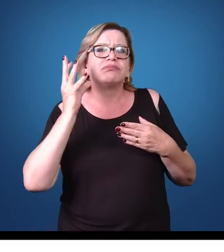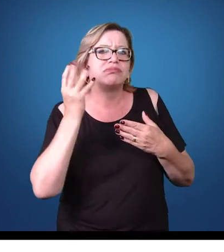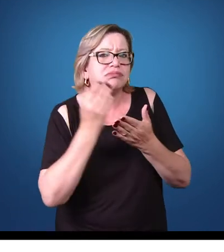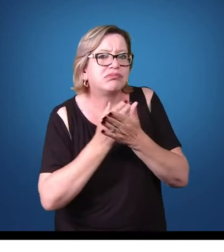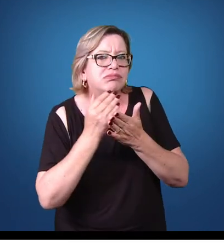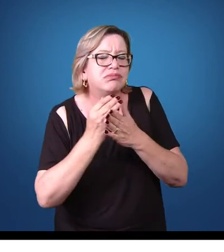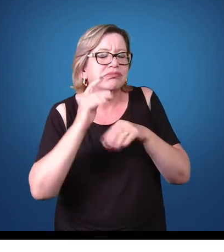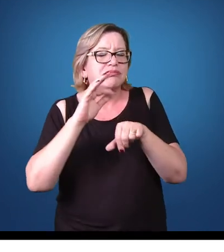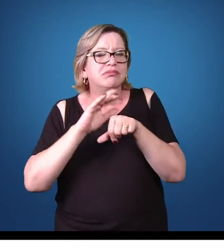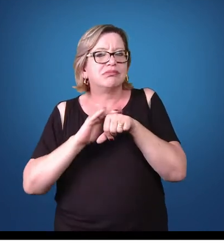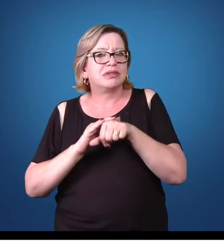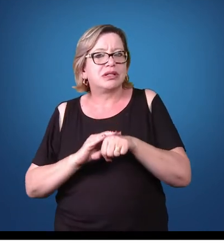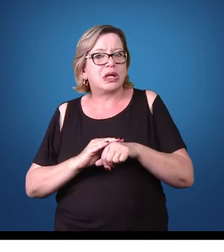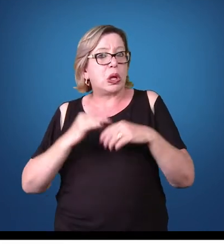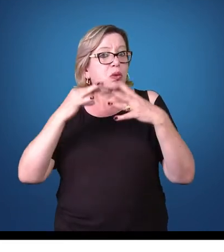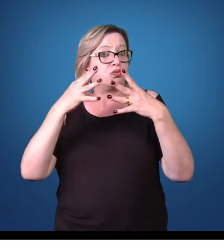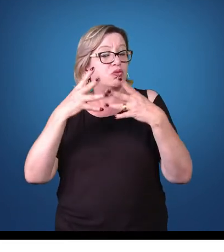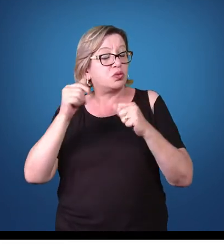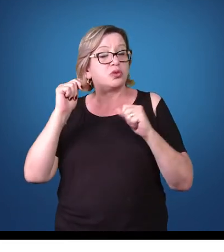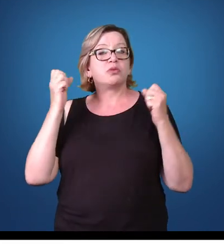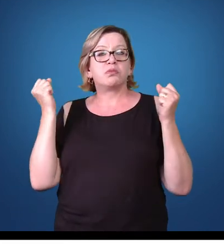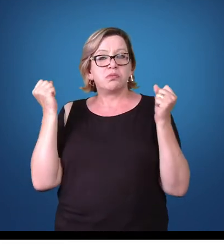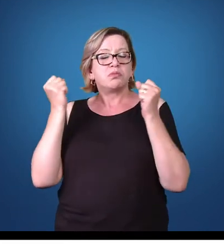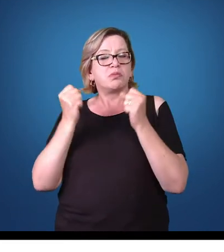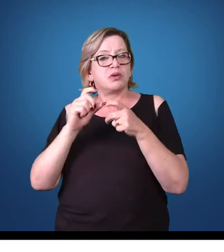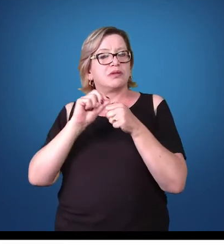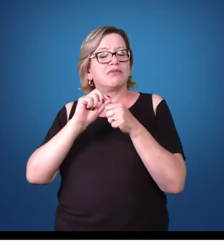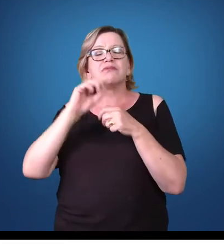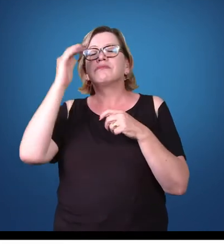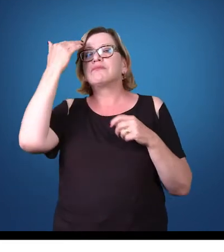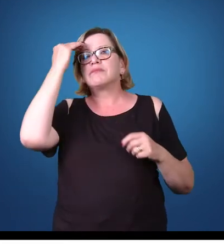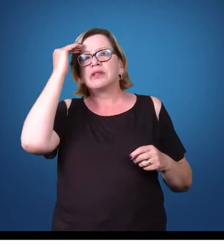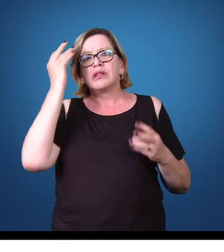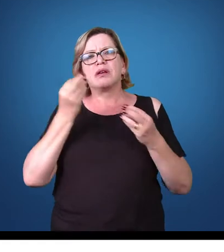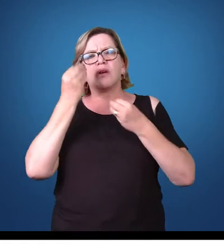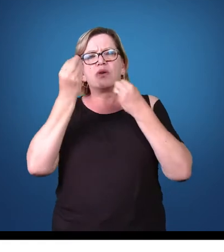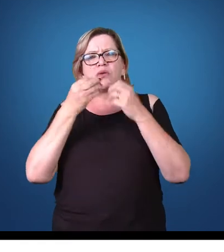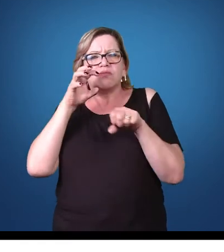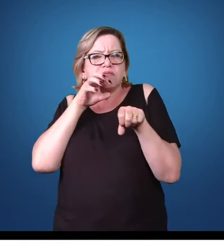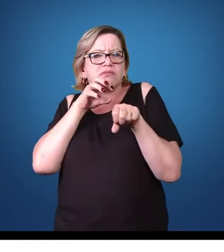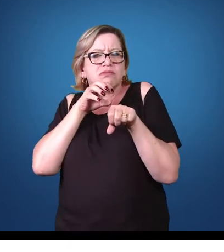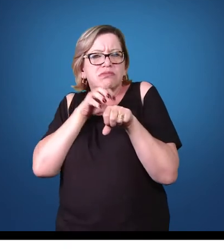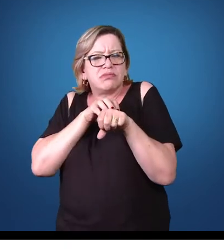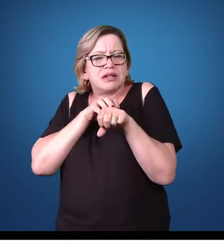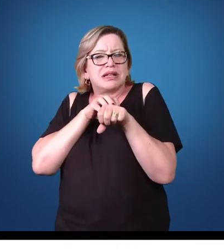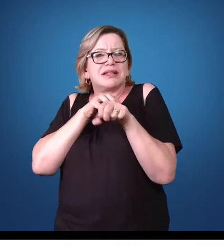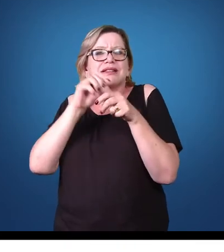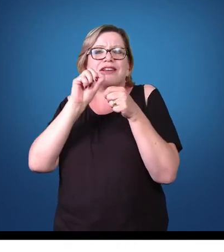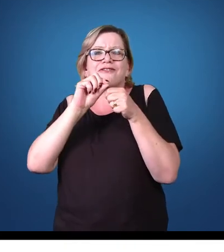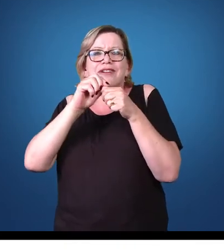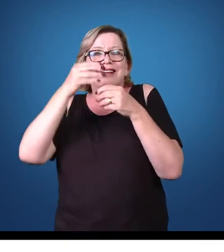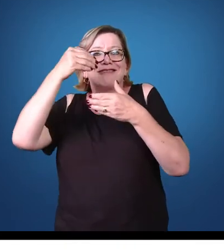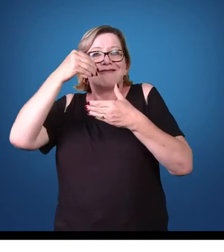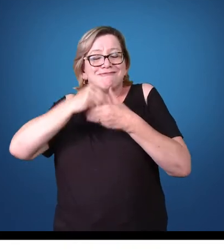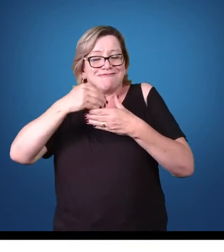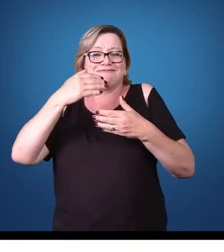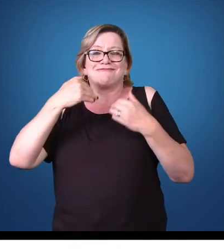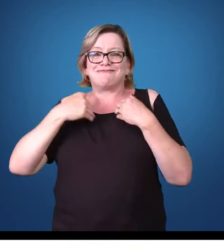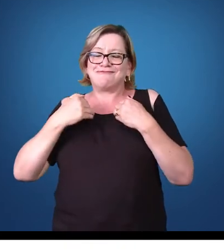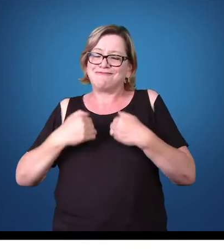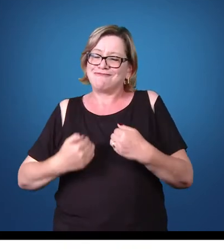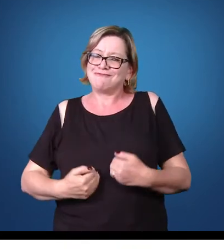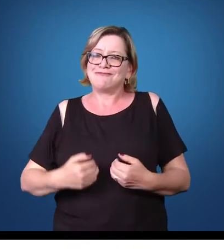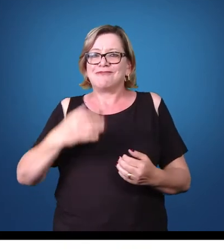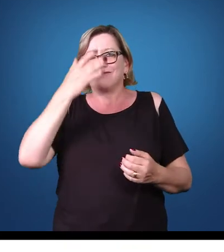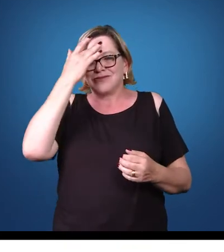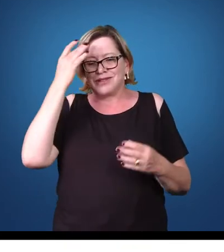isso ajuda a entender melhor como o parasita age no hospedeiro e quais são as melhores formas de combatê